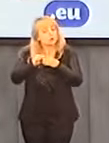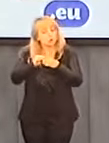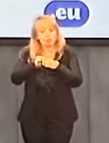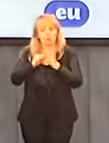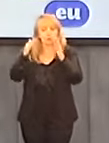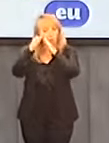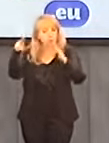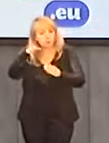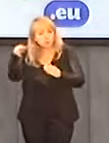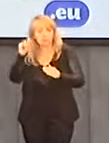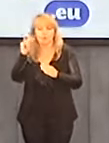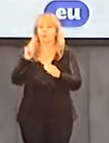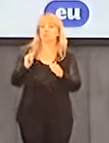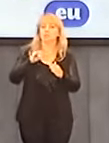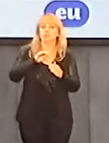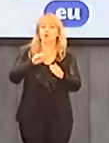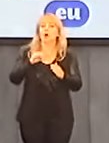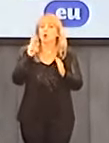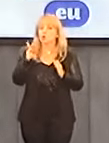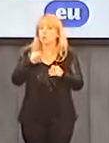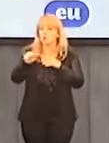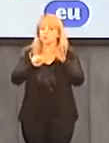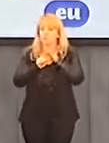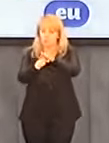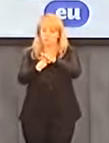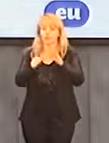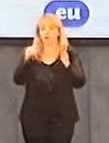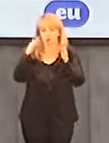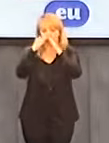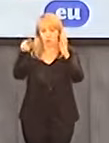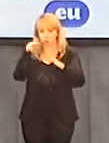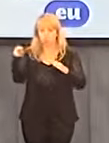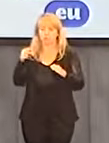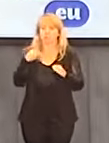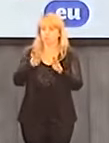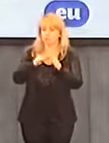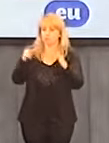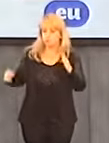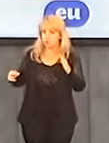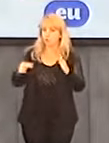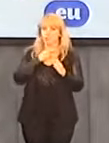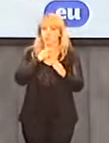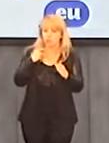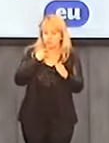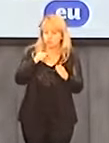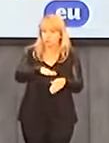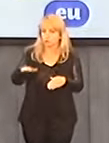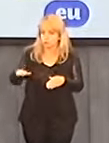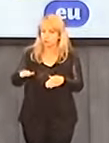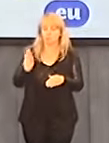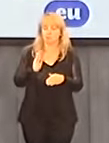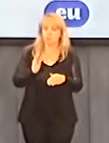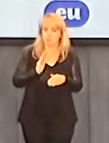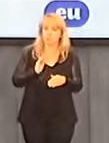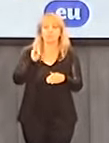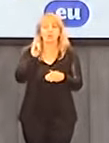tych, którzy tą katechezę wykładają. Odsunięcia księży od dzieci i odsunięcia